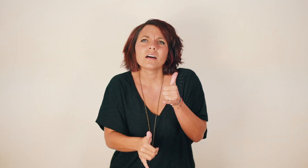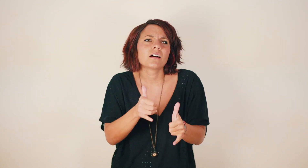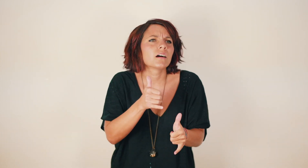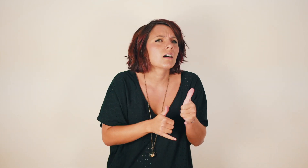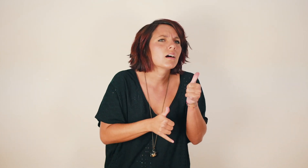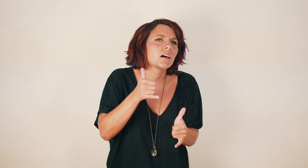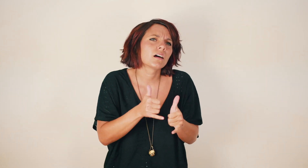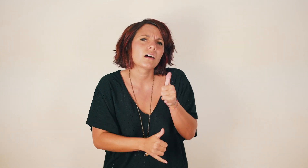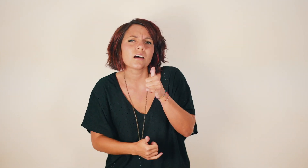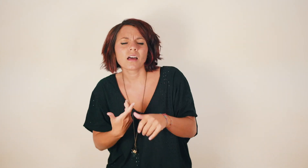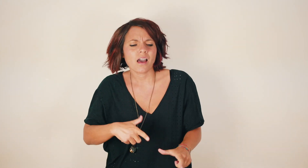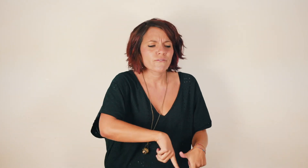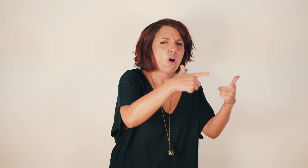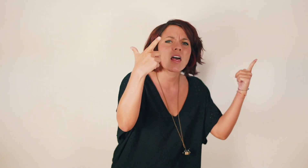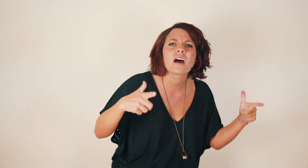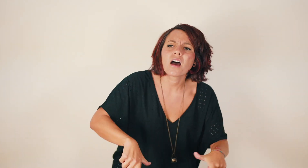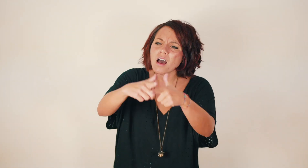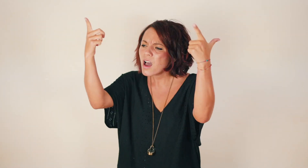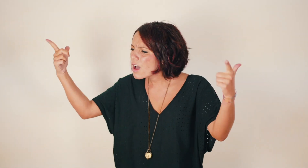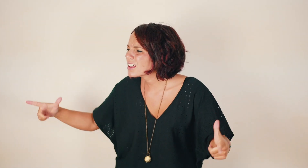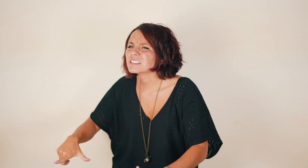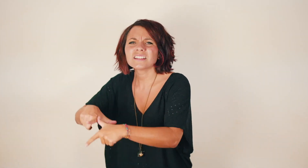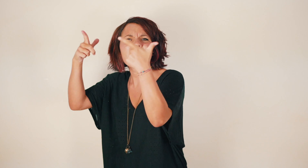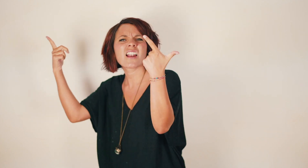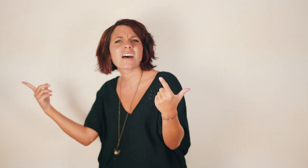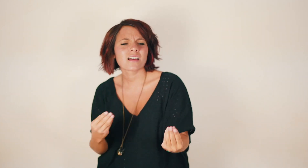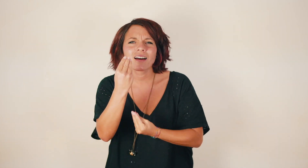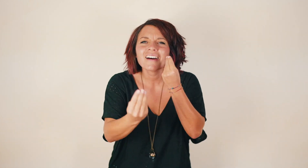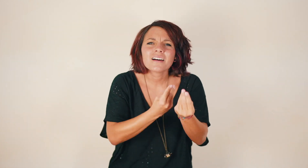Giocare a nascondino nella foresta